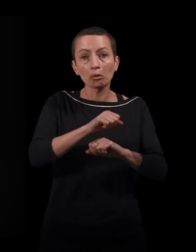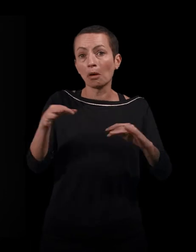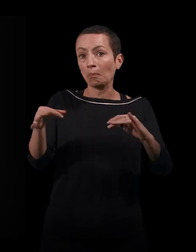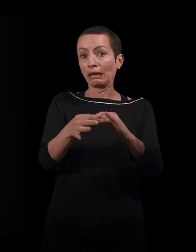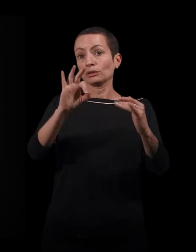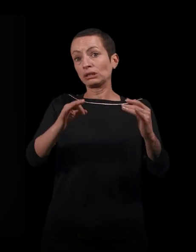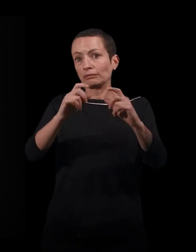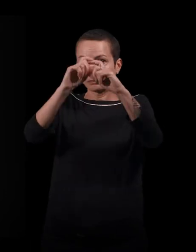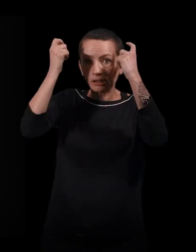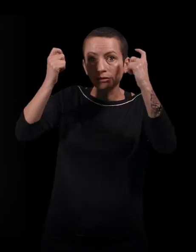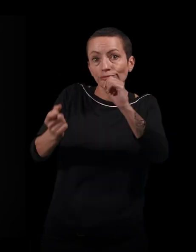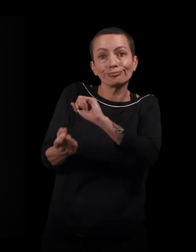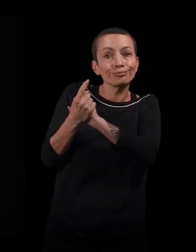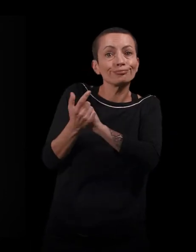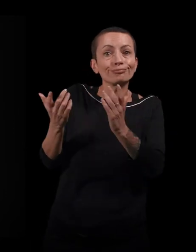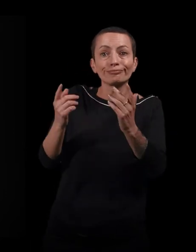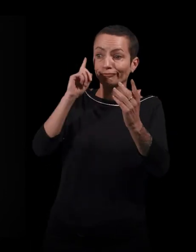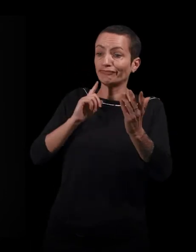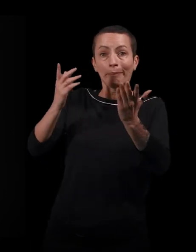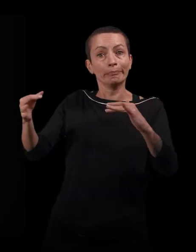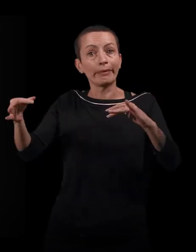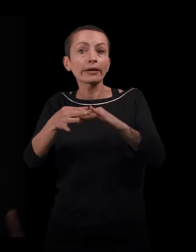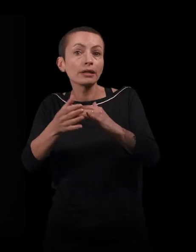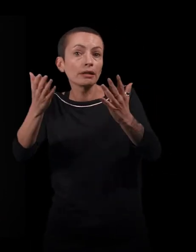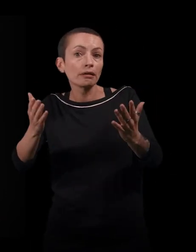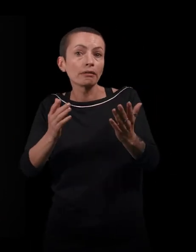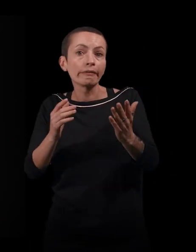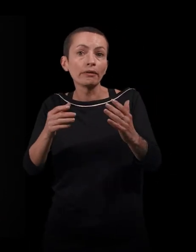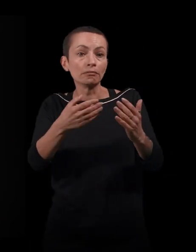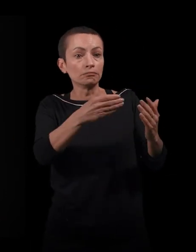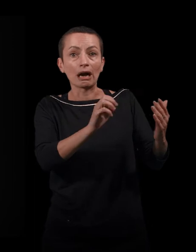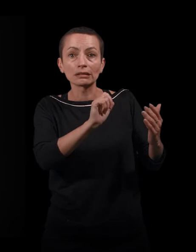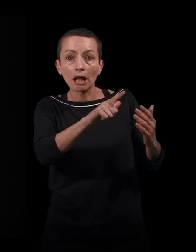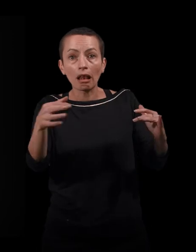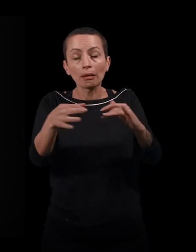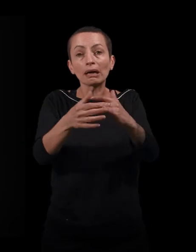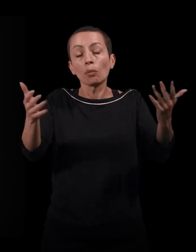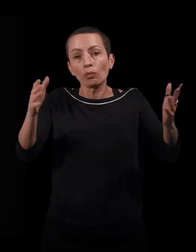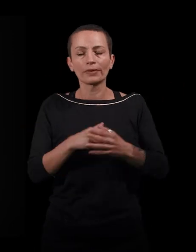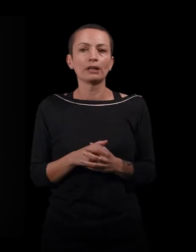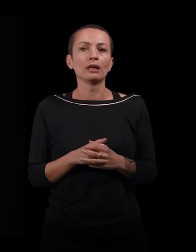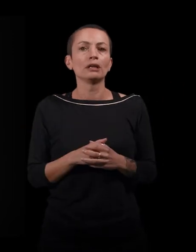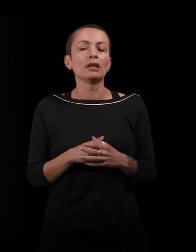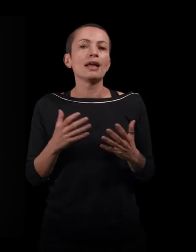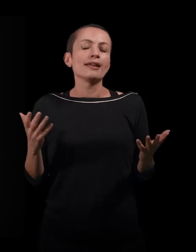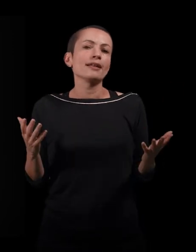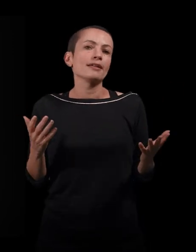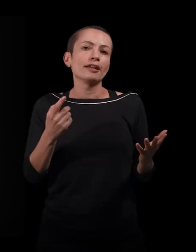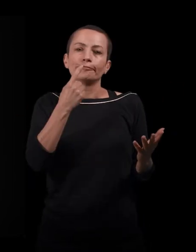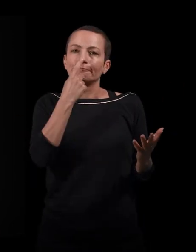Cela crée un statut très particulier, la femme mariée à Marseille. Bon. Et je pense qu